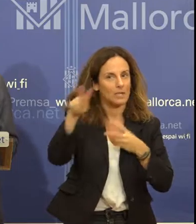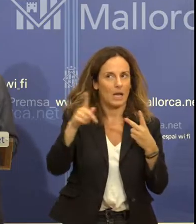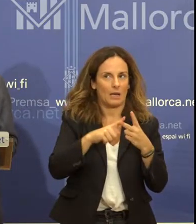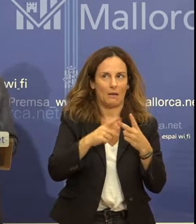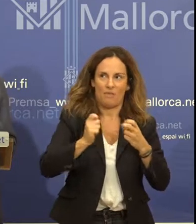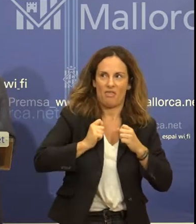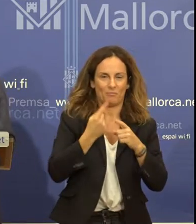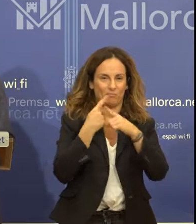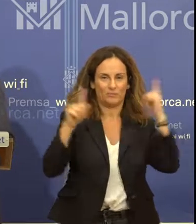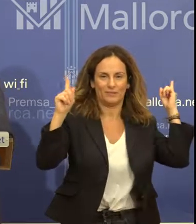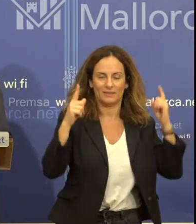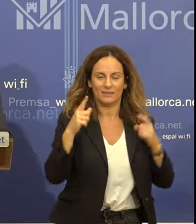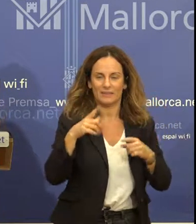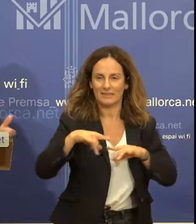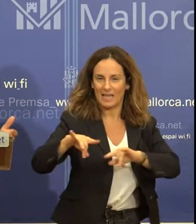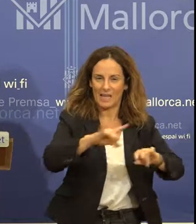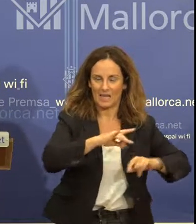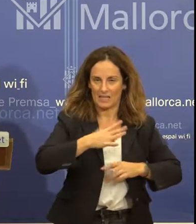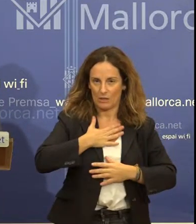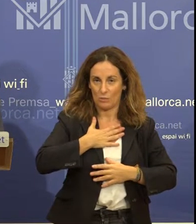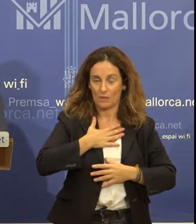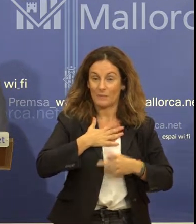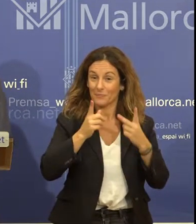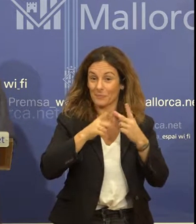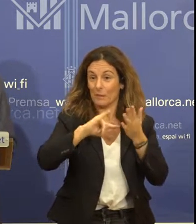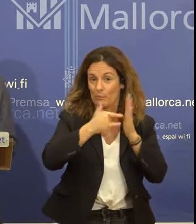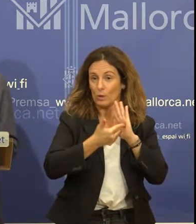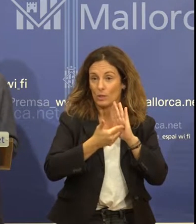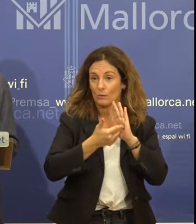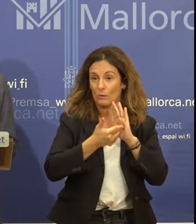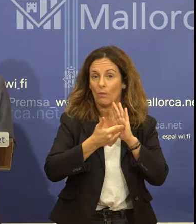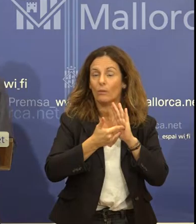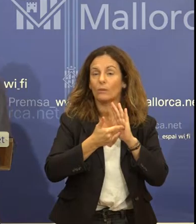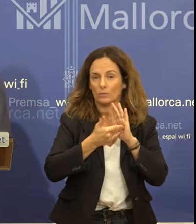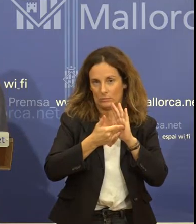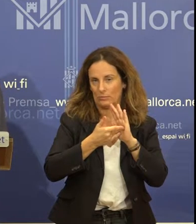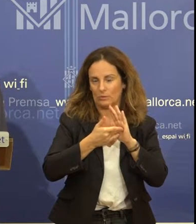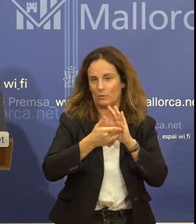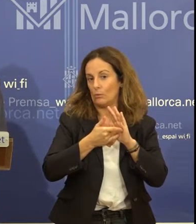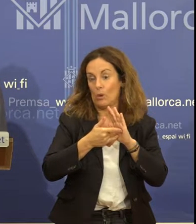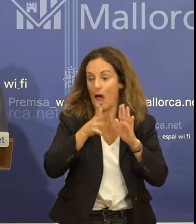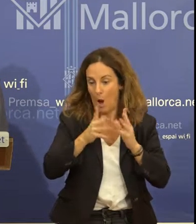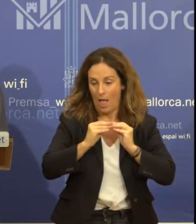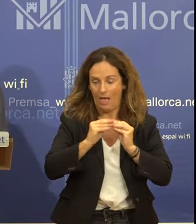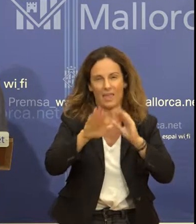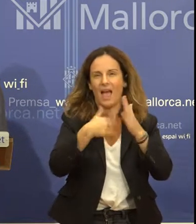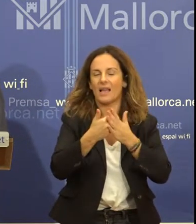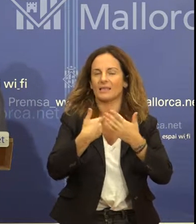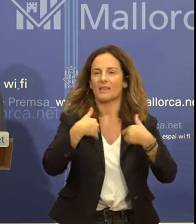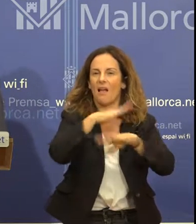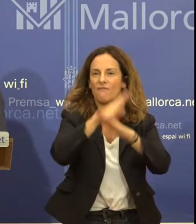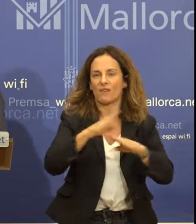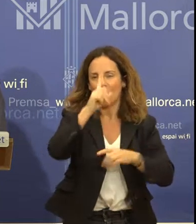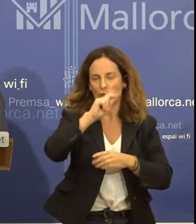de la nostra terra. És un projecte que també se culminarà l'any 2018 i el seu fil